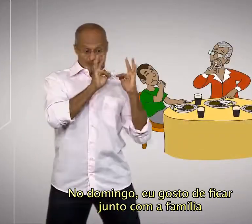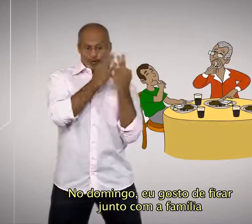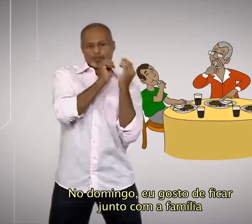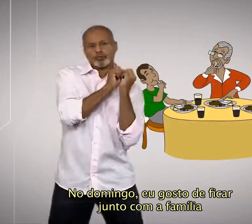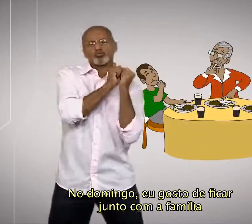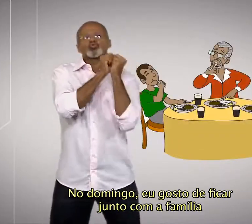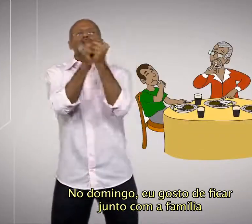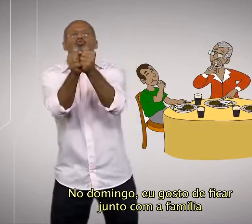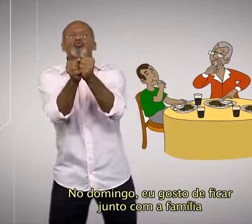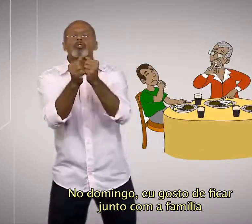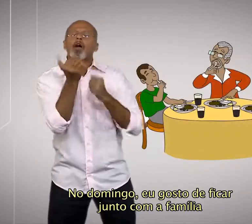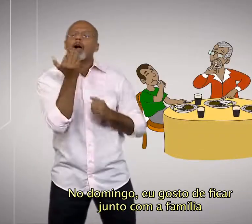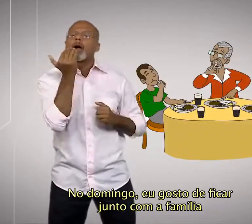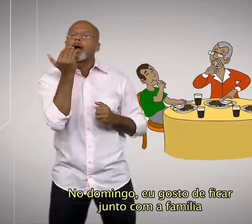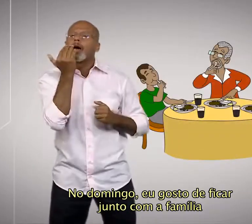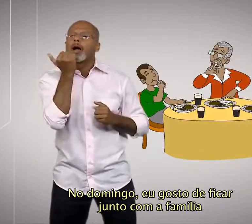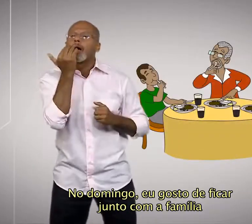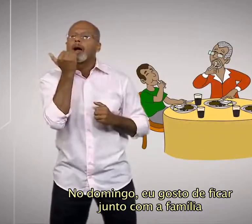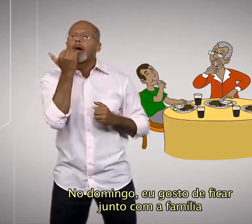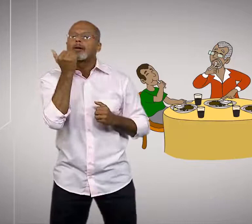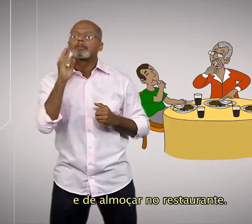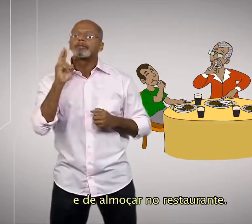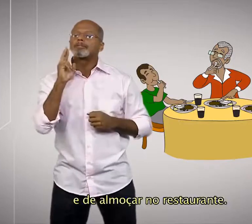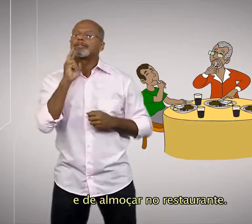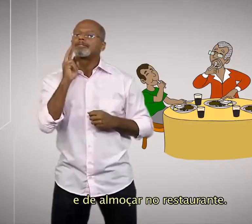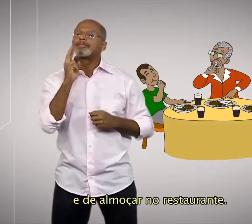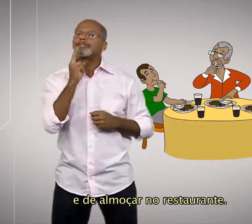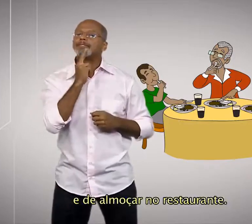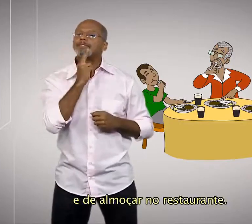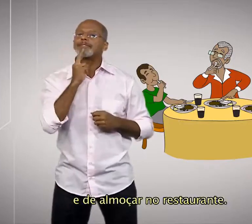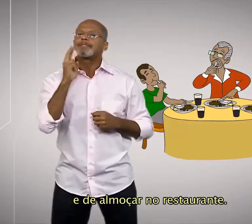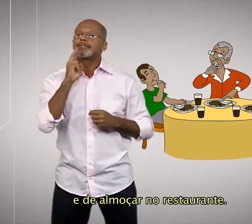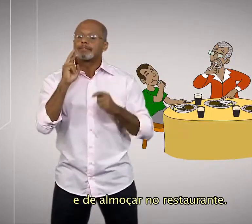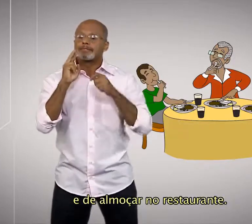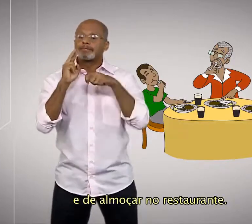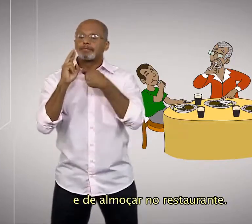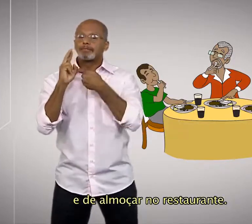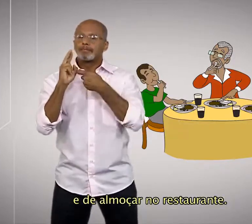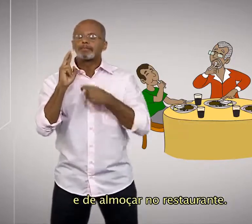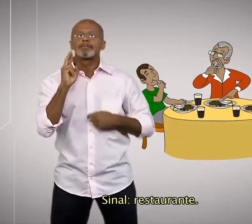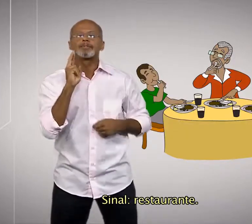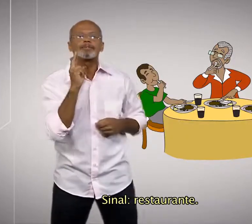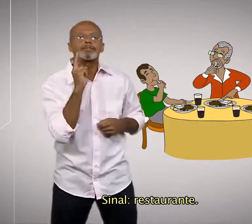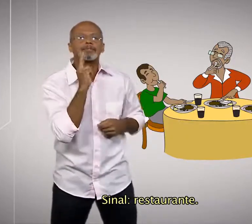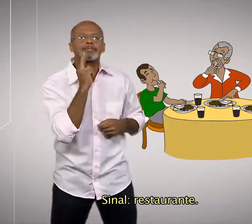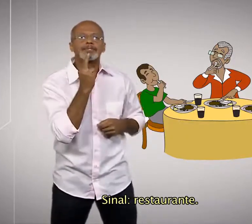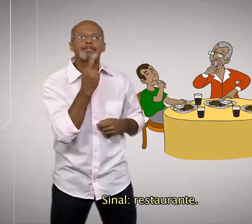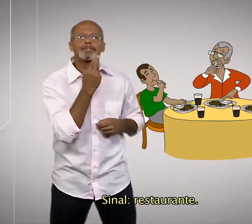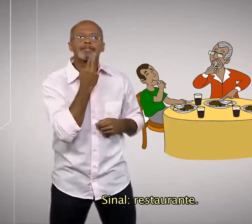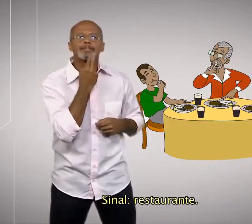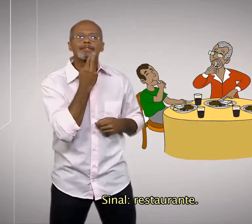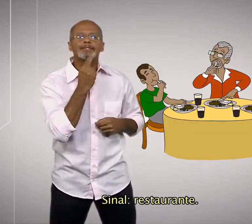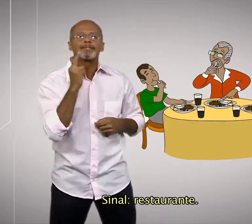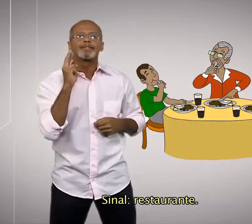com a família e de almoçar no restaurante. Sinal, restaurante.